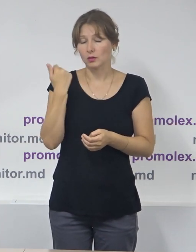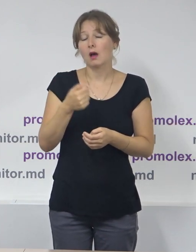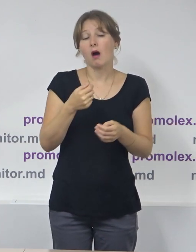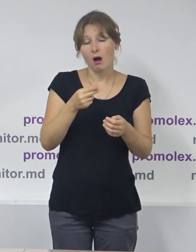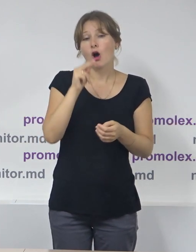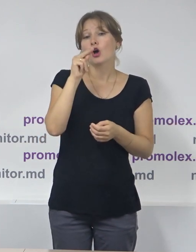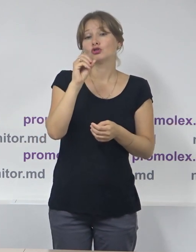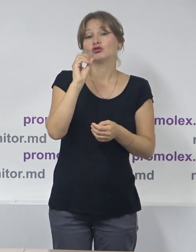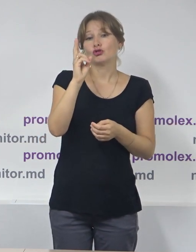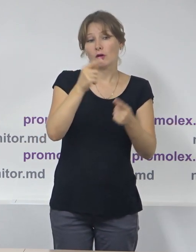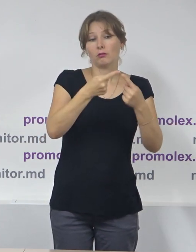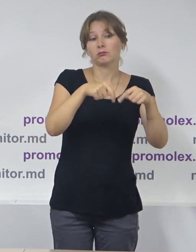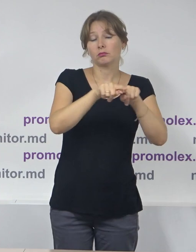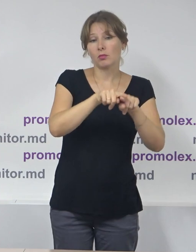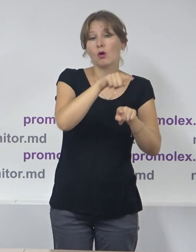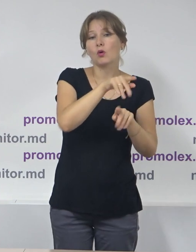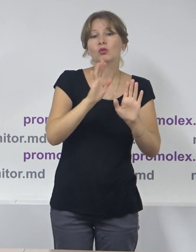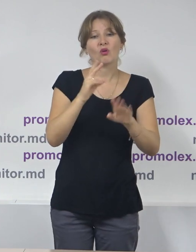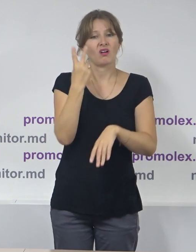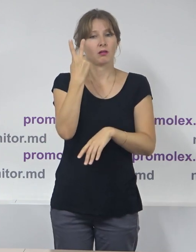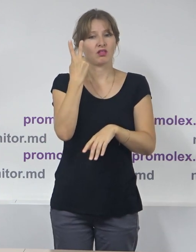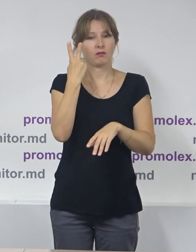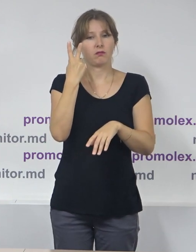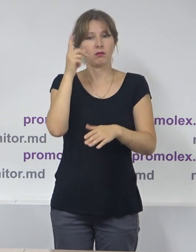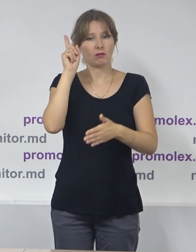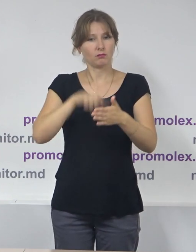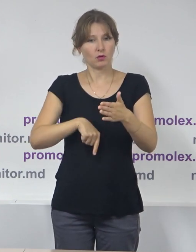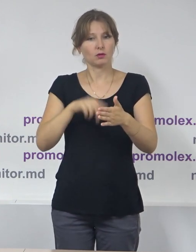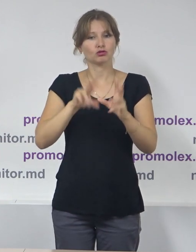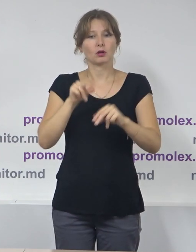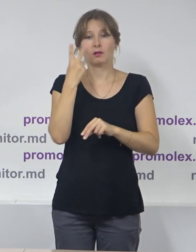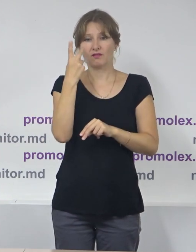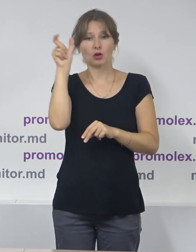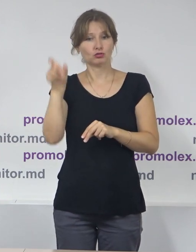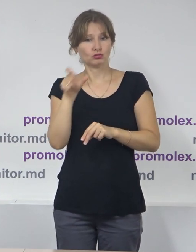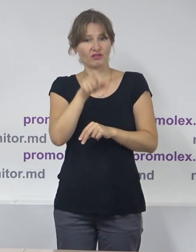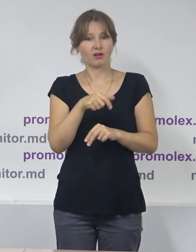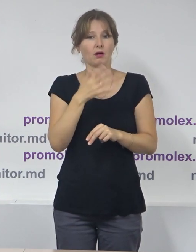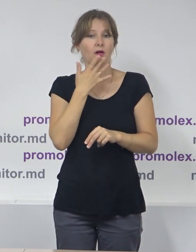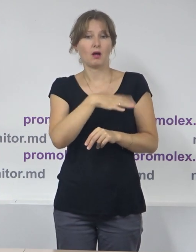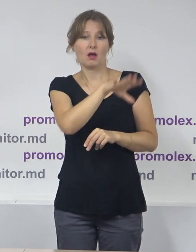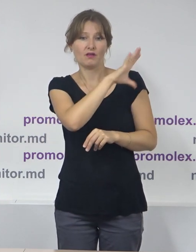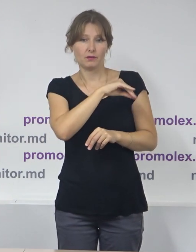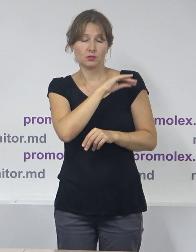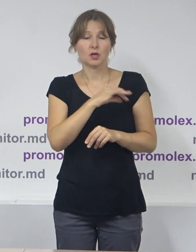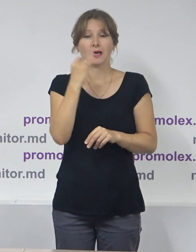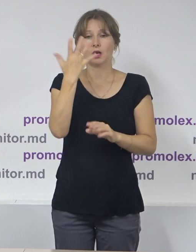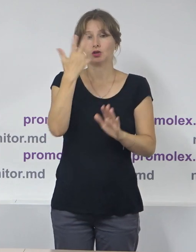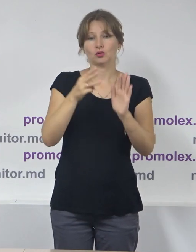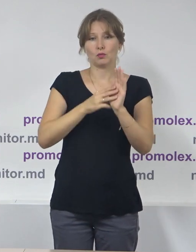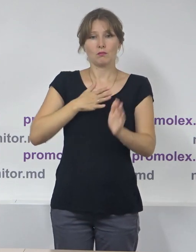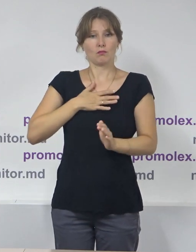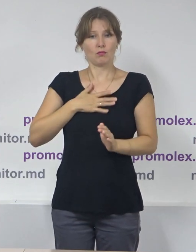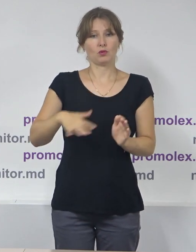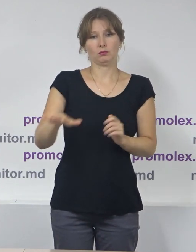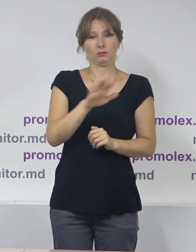și aprobat două hotărâri privind acreditarea observatorilor. Este vorba de doi observatori internaționali și 58 observatori naționali